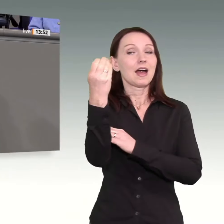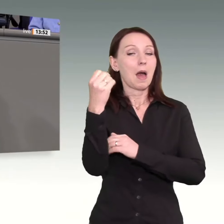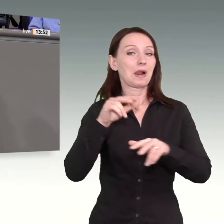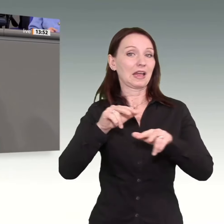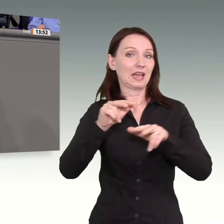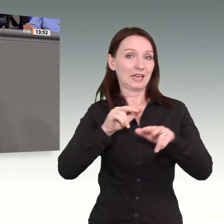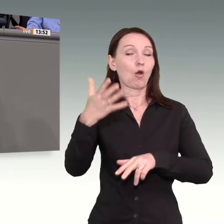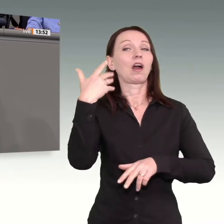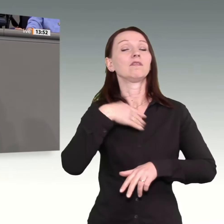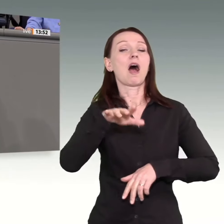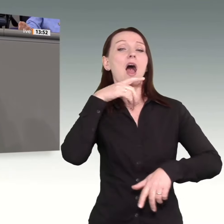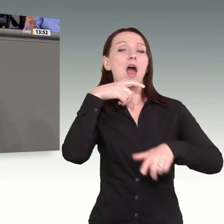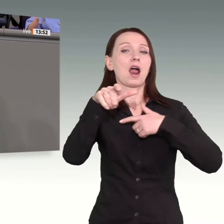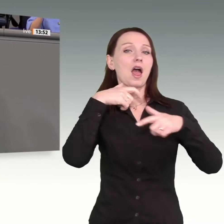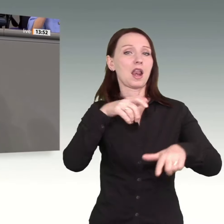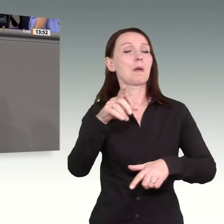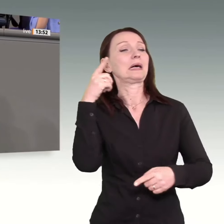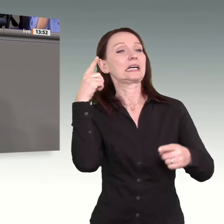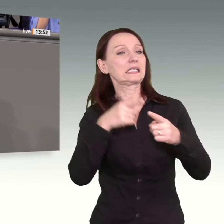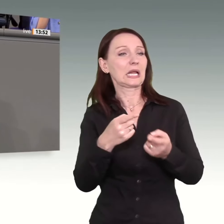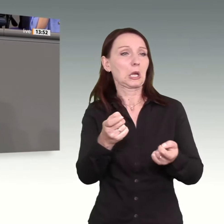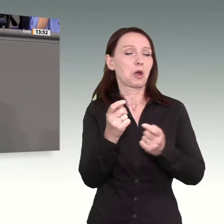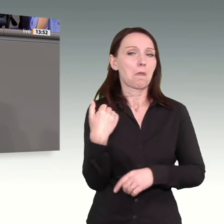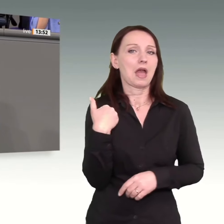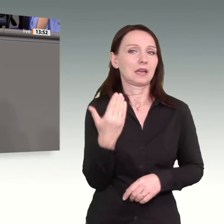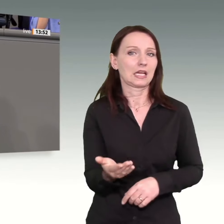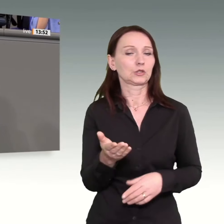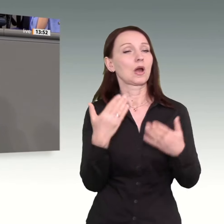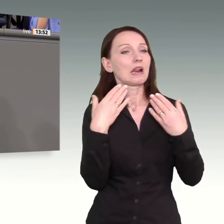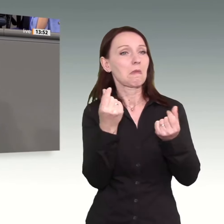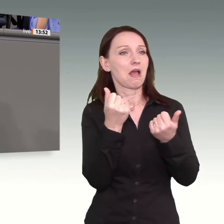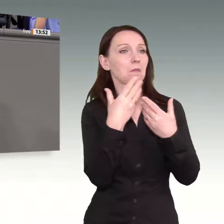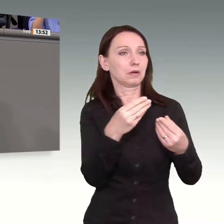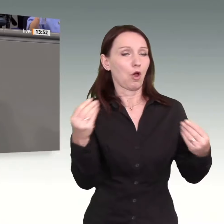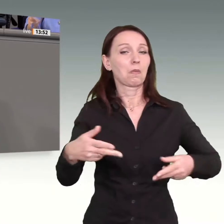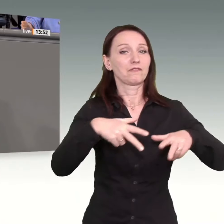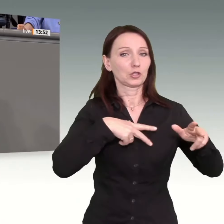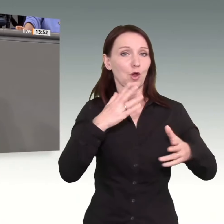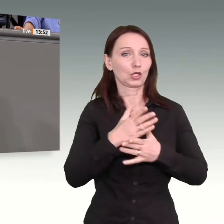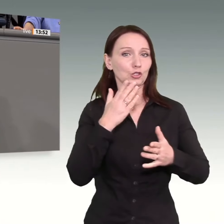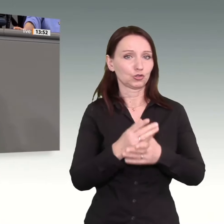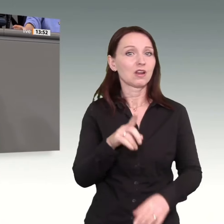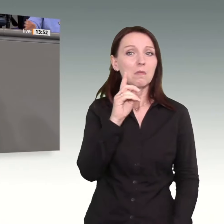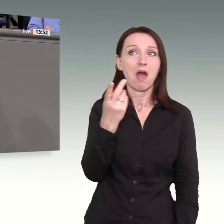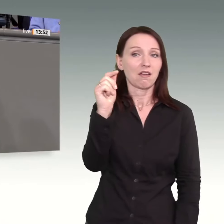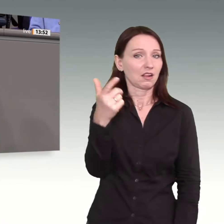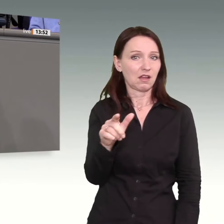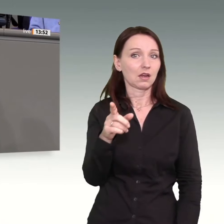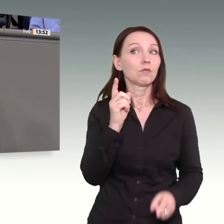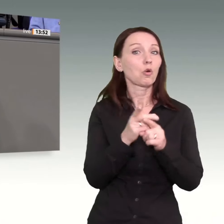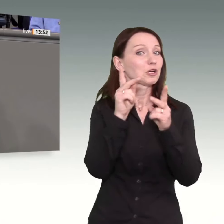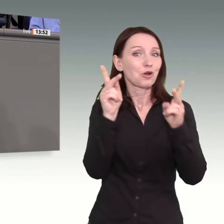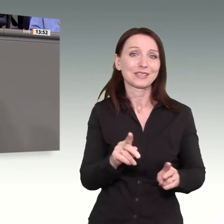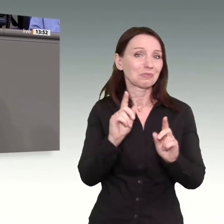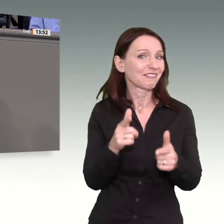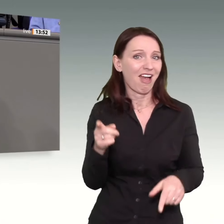wie ein Klimageld versprochen. Dafür fehlt Ihnen nicht nur das Geld, sondern auch das Konzept. Und ich bin mir sicher, wenn Sie eines hätten, dann